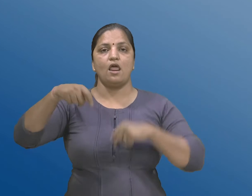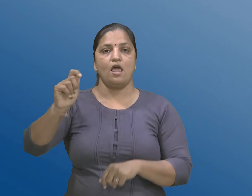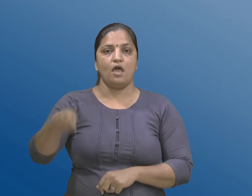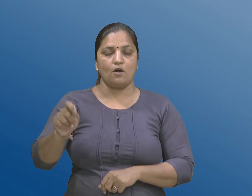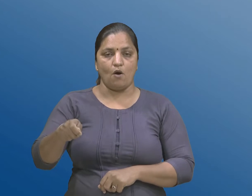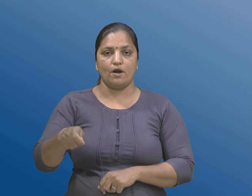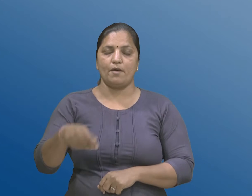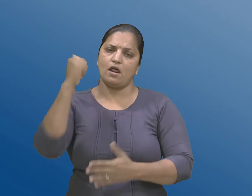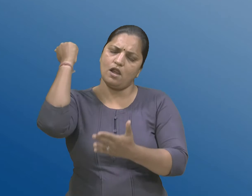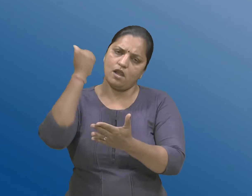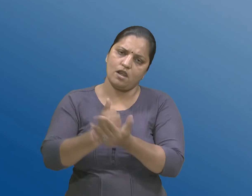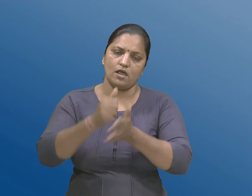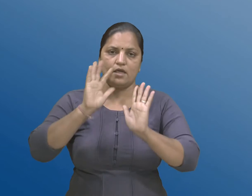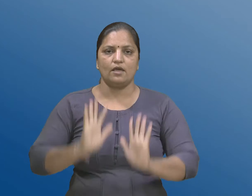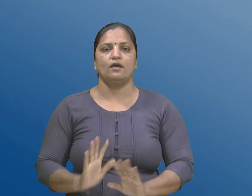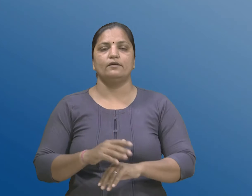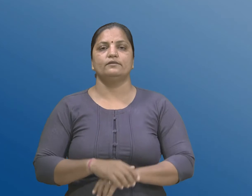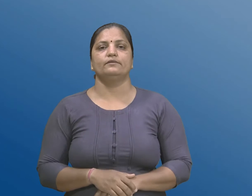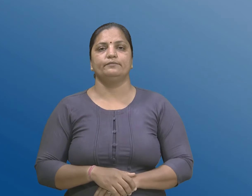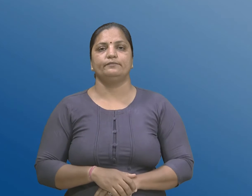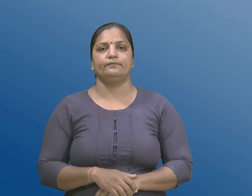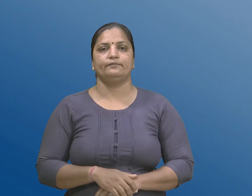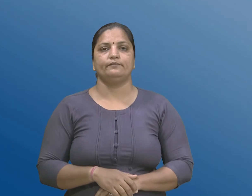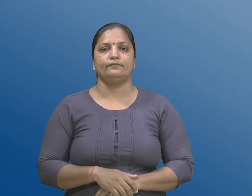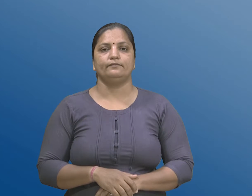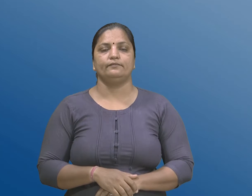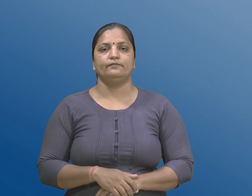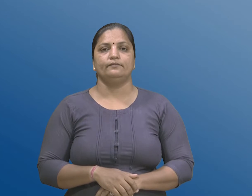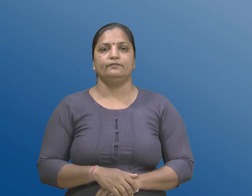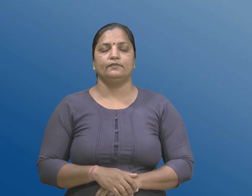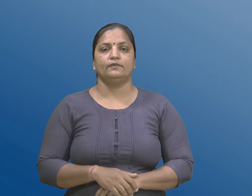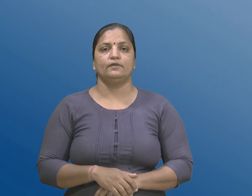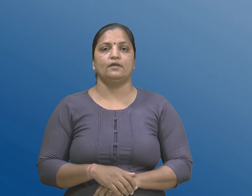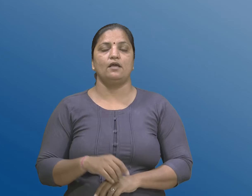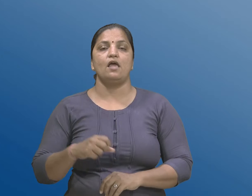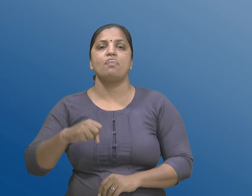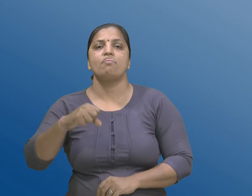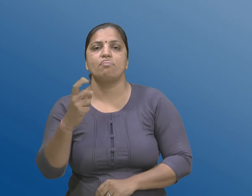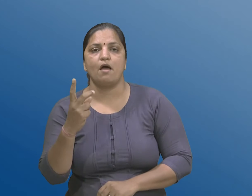करशे नंबर 85 नुम पहलू